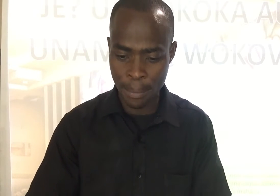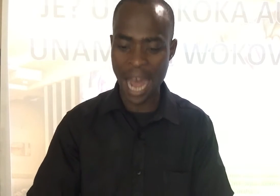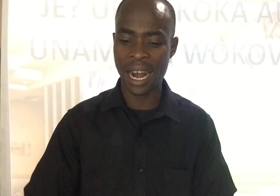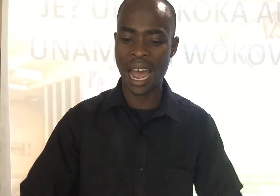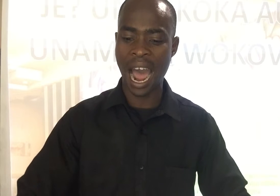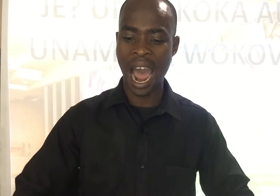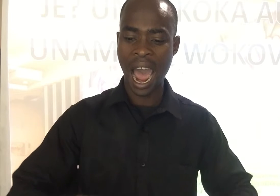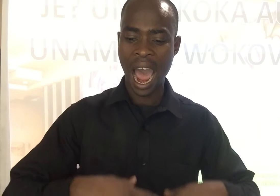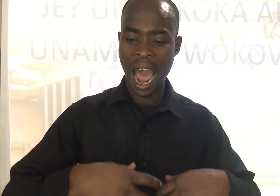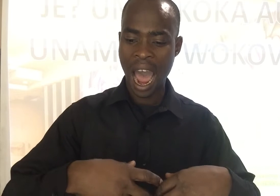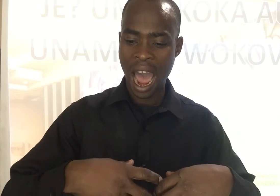mara